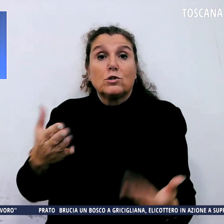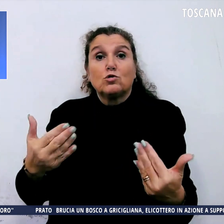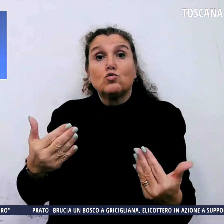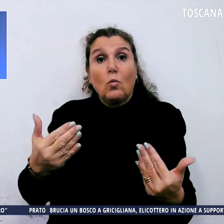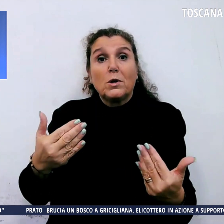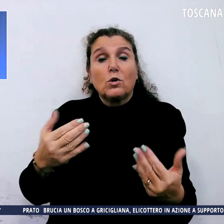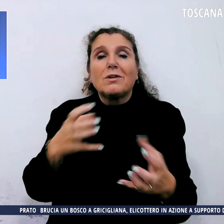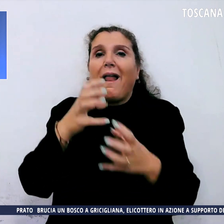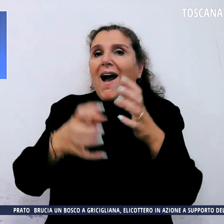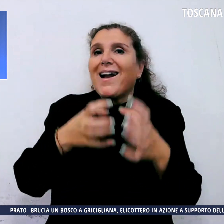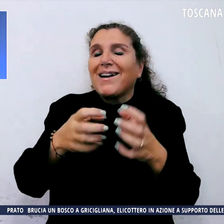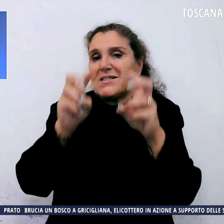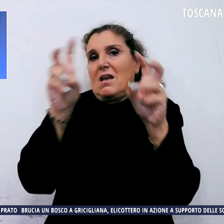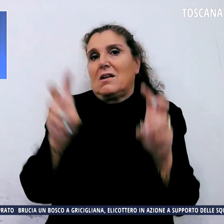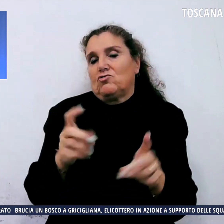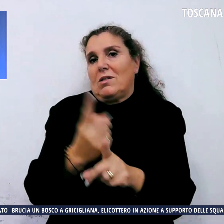energetica.